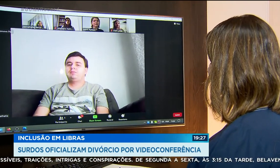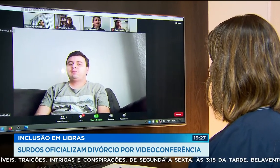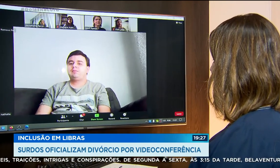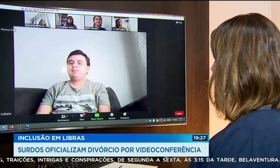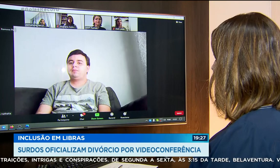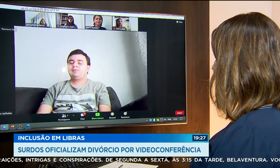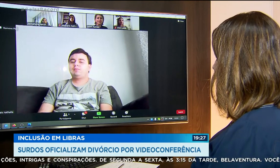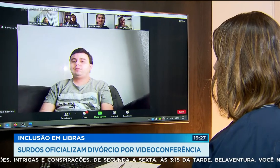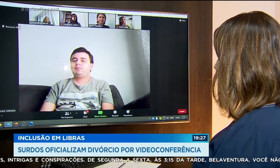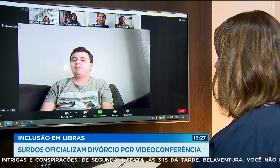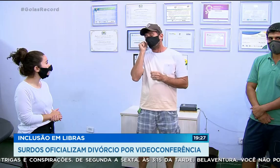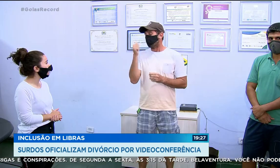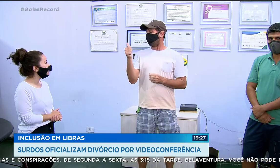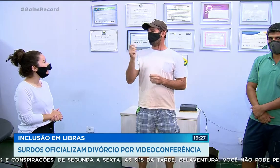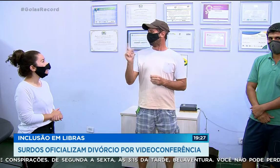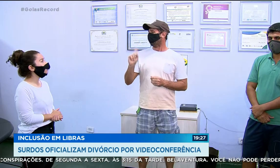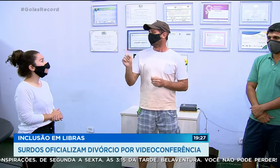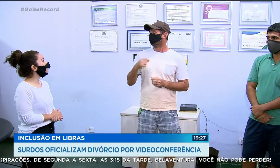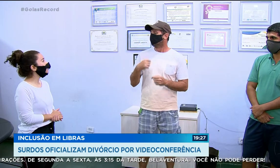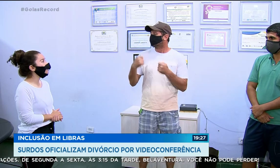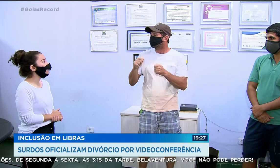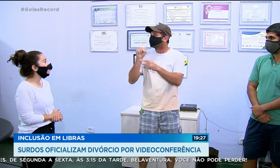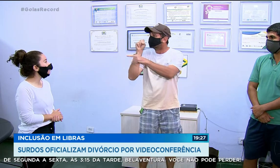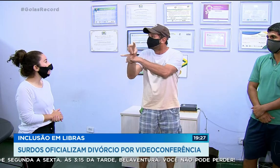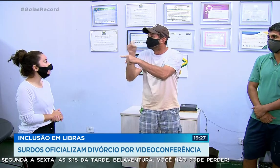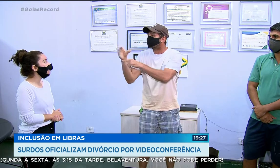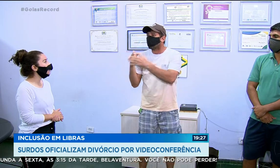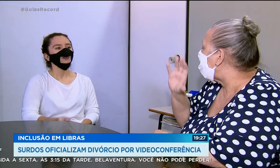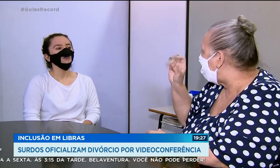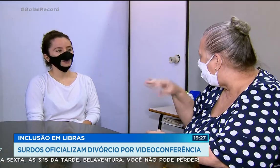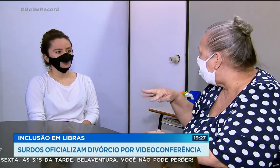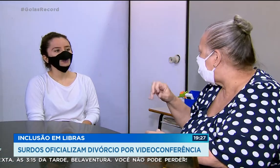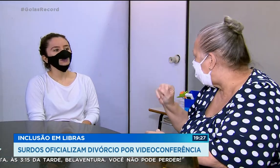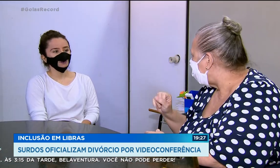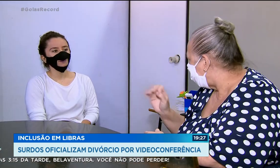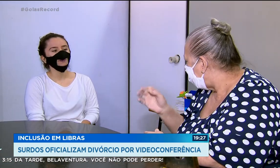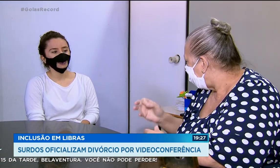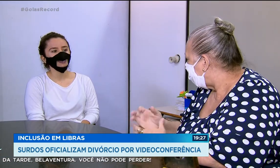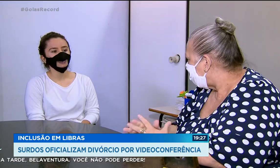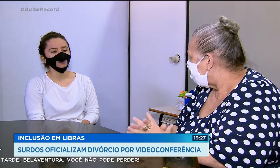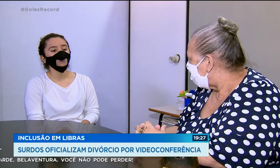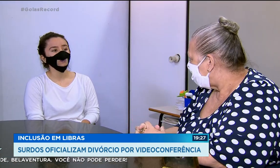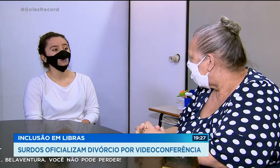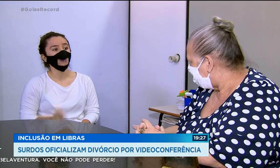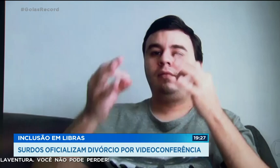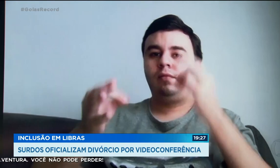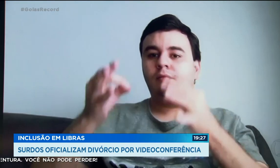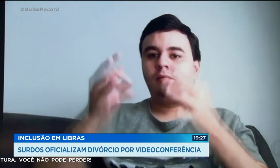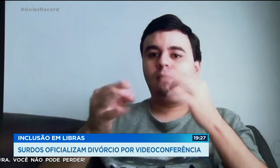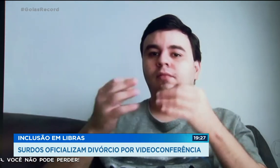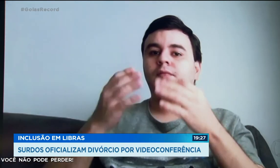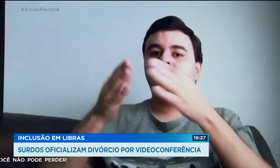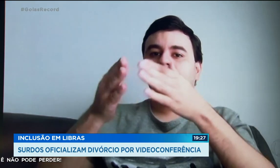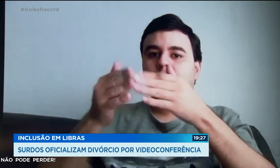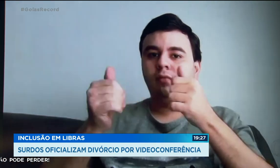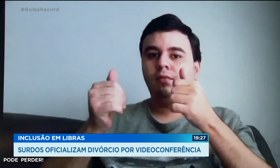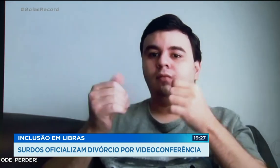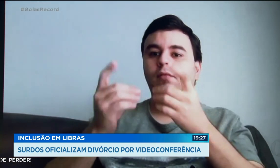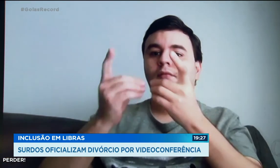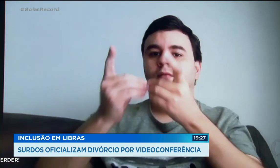se divorciar. Ele torce para que os intérpretes estejam presentes em mais lugares. O básico da inclusão já